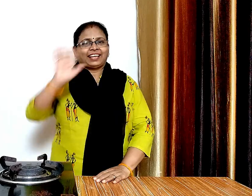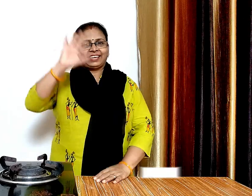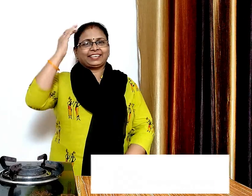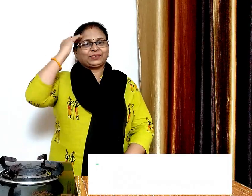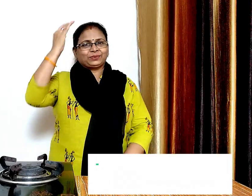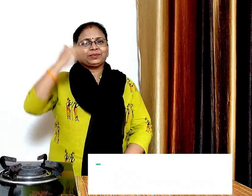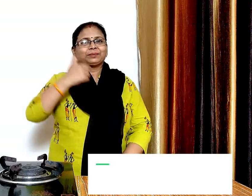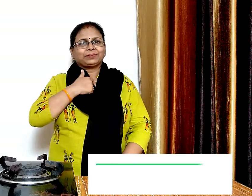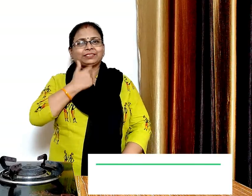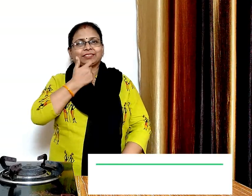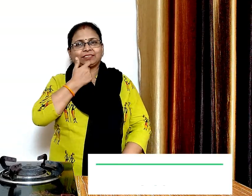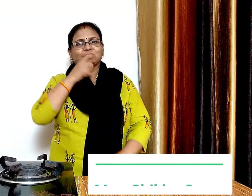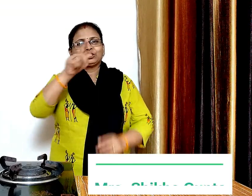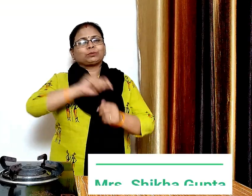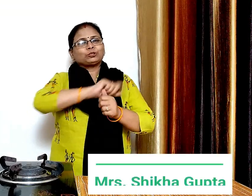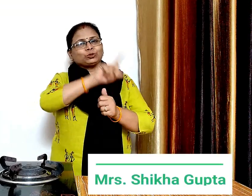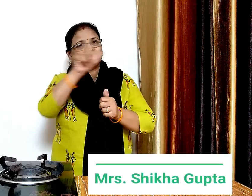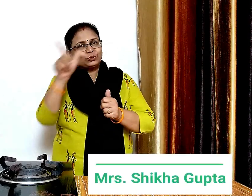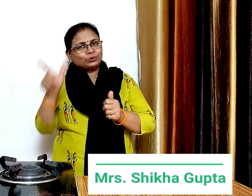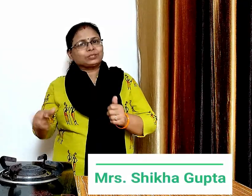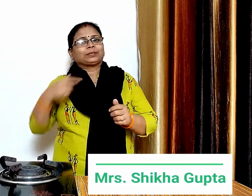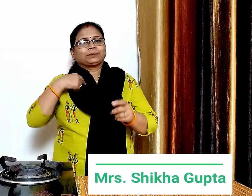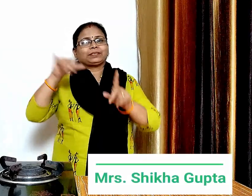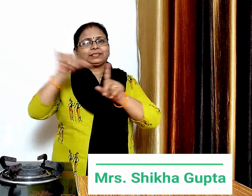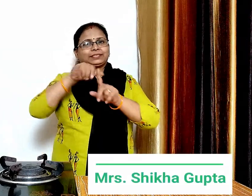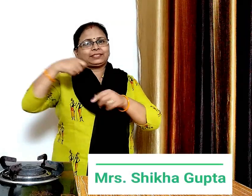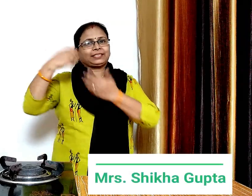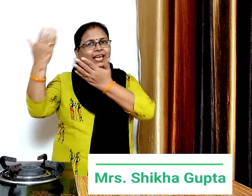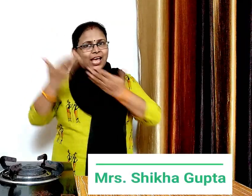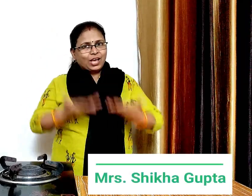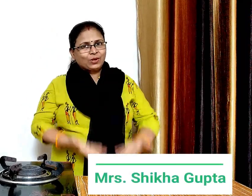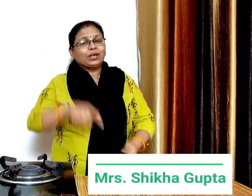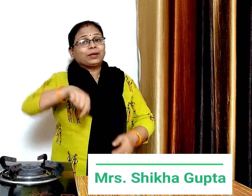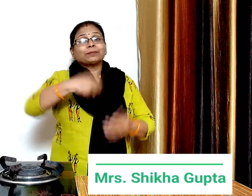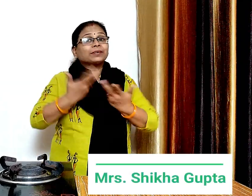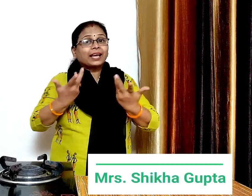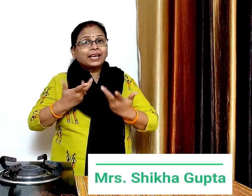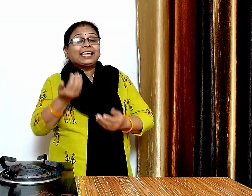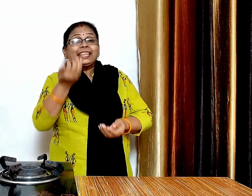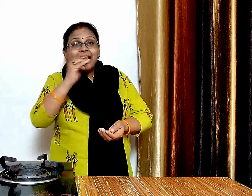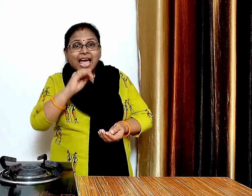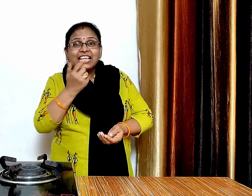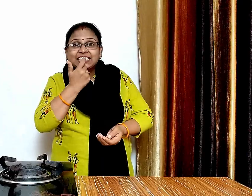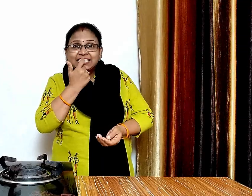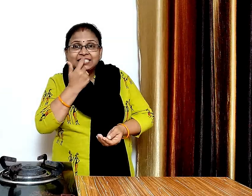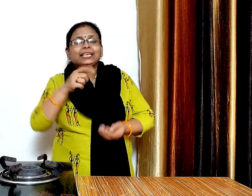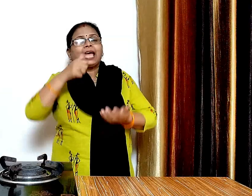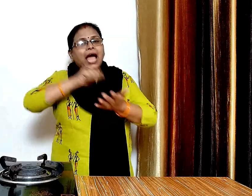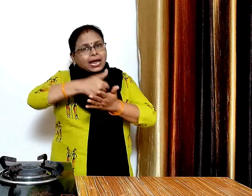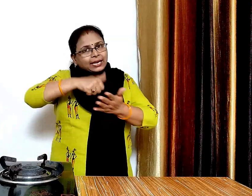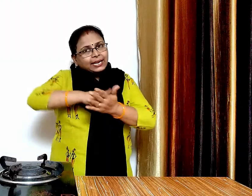हेलो फ्रेंट्स मैं शुका आप सभी का अपने योटीव चनल पर स्वागत करती हूँ आज हम उड़त दाल की पूरी बनाएंगे